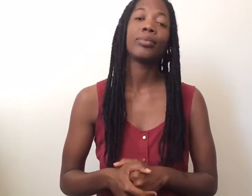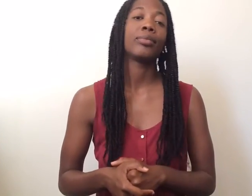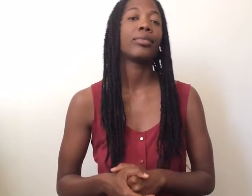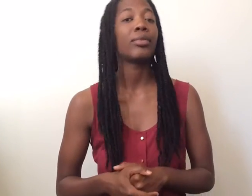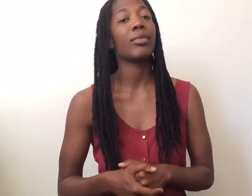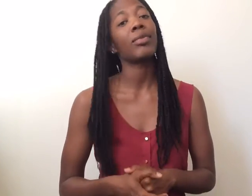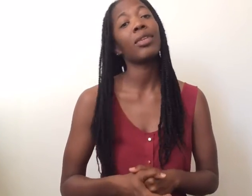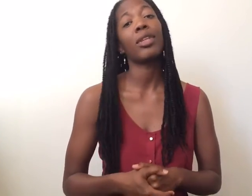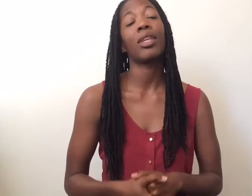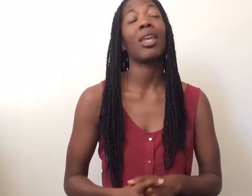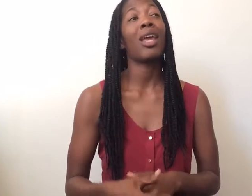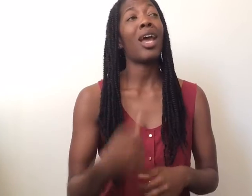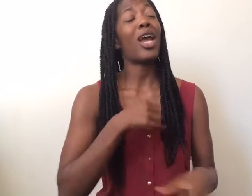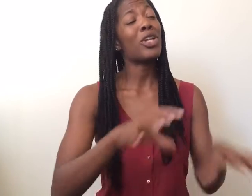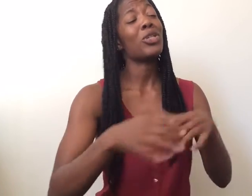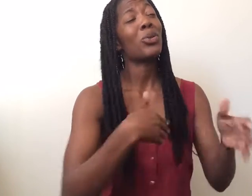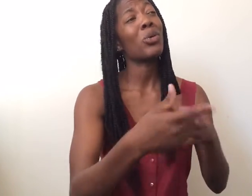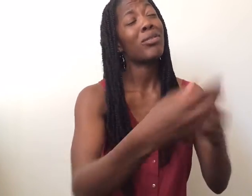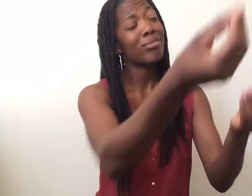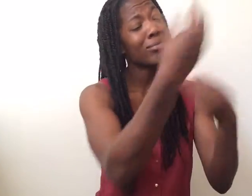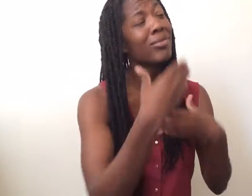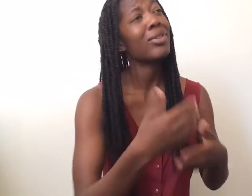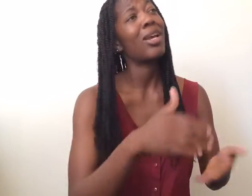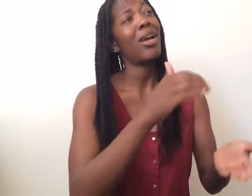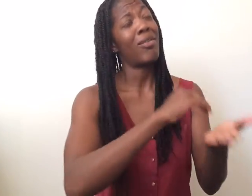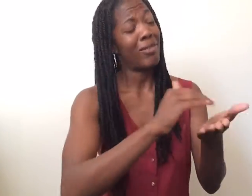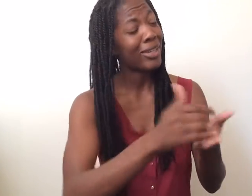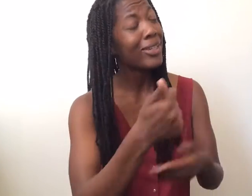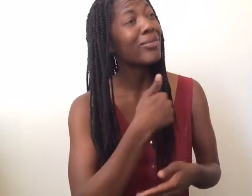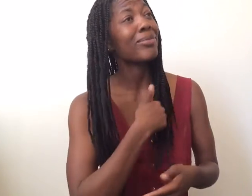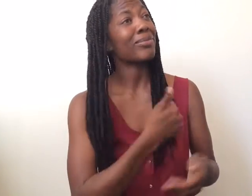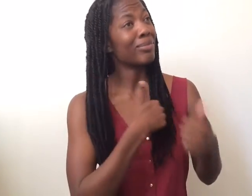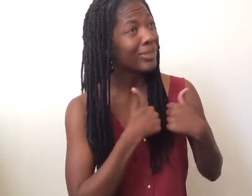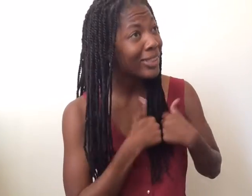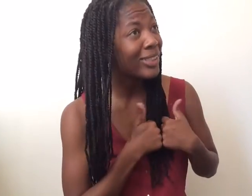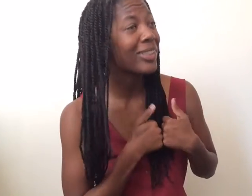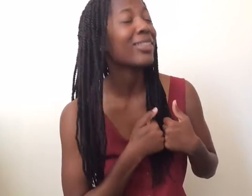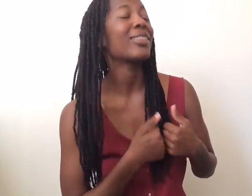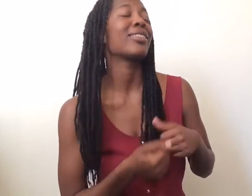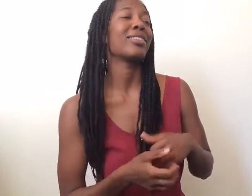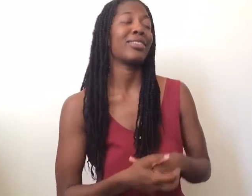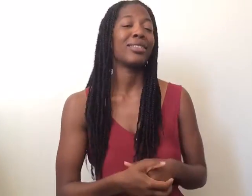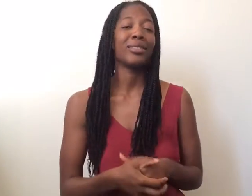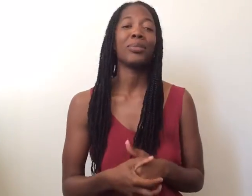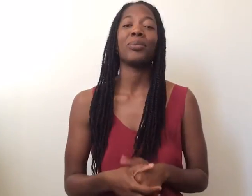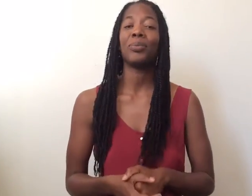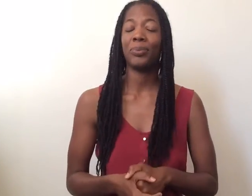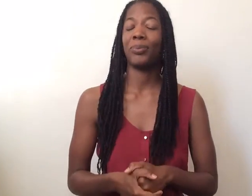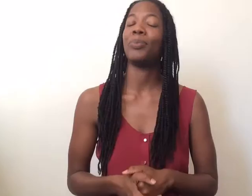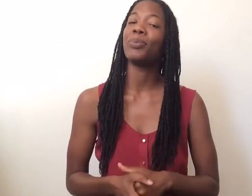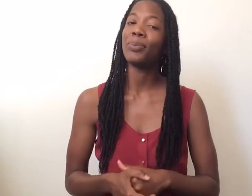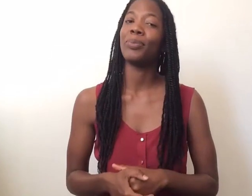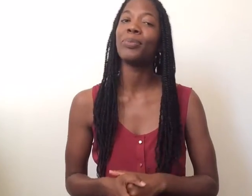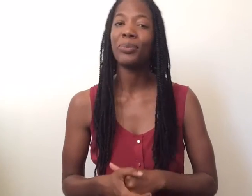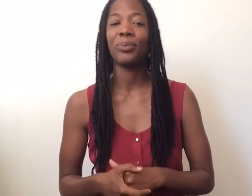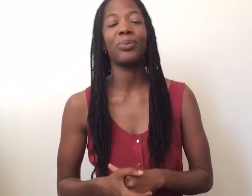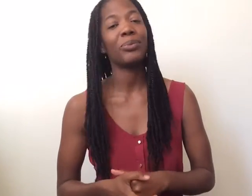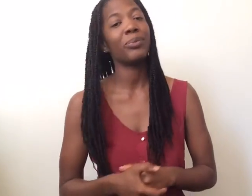Sono Hago lo que quieras, perdoname mi nena, perdoname mi nena, oh,